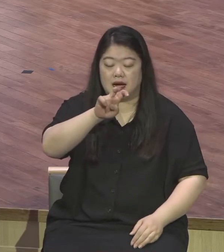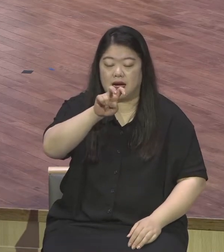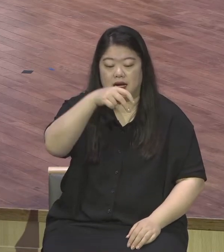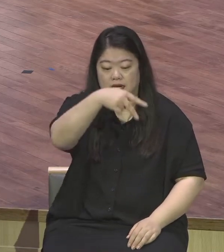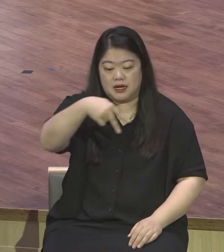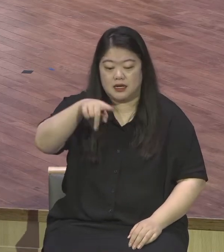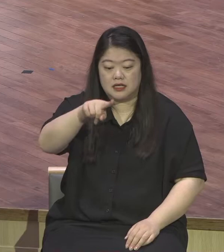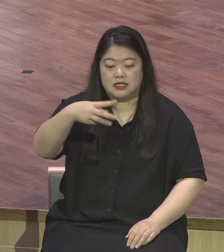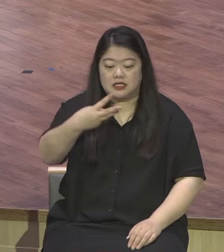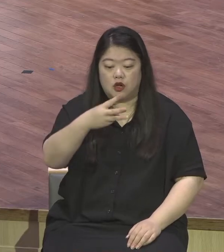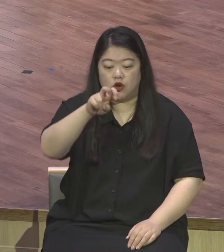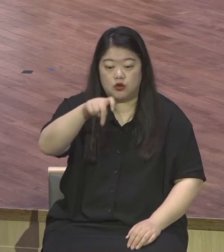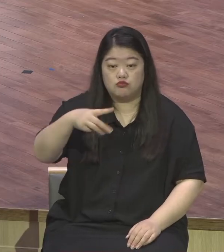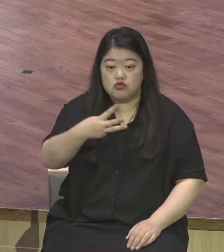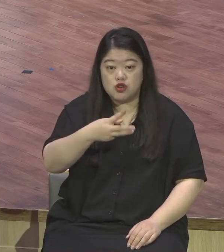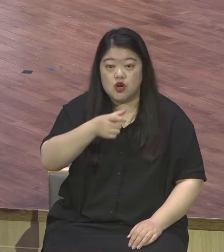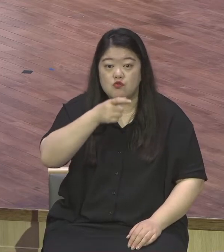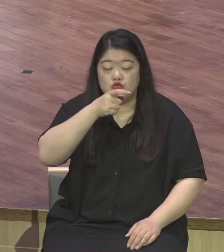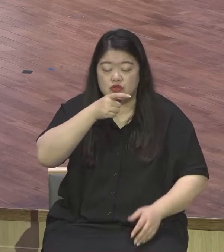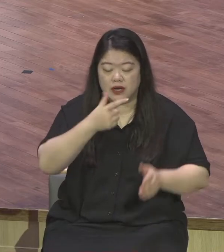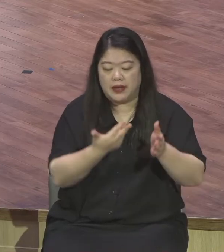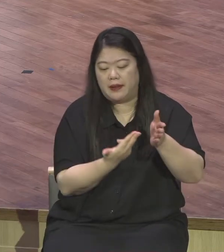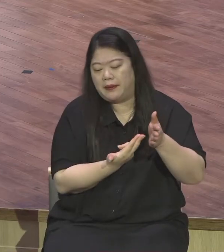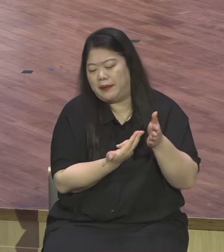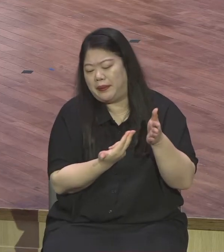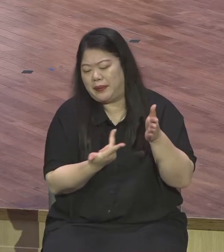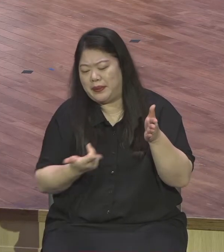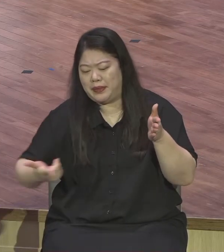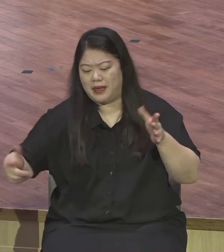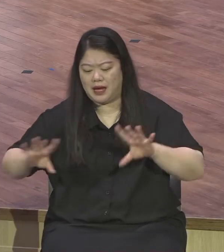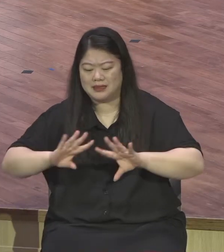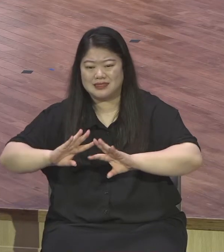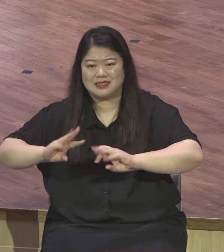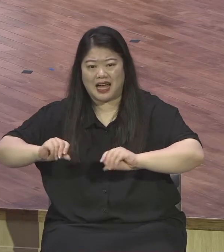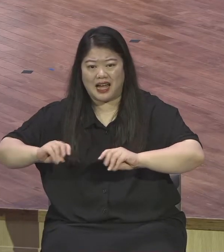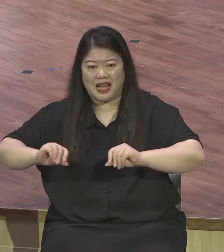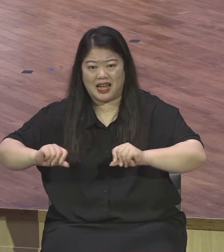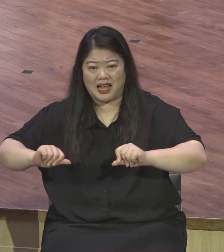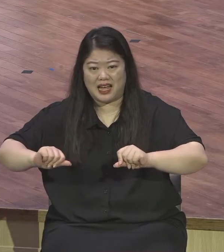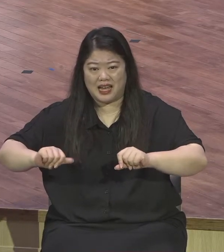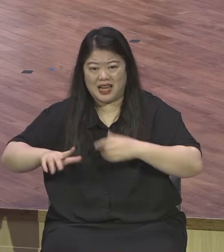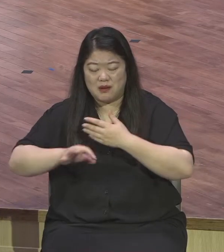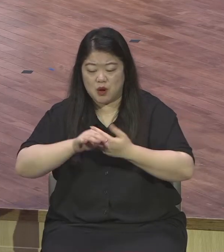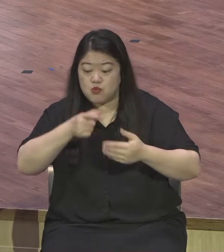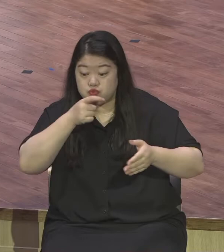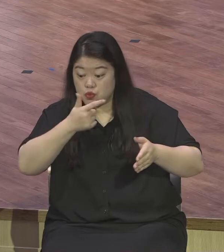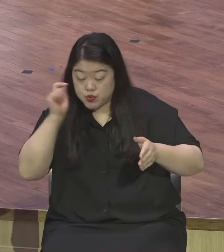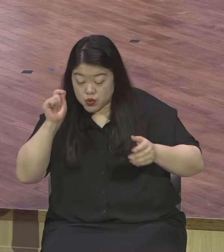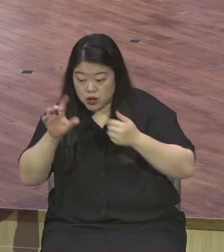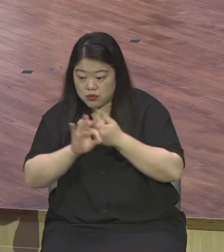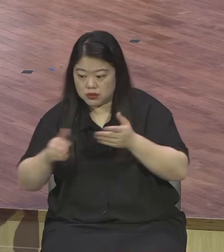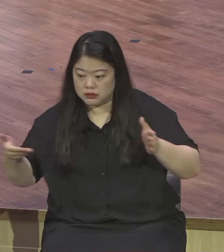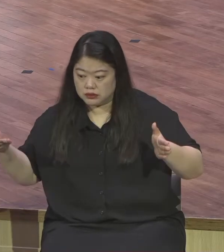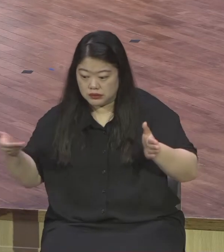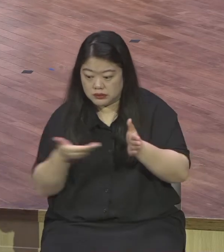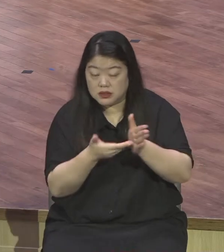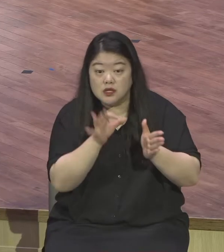항구에 되는 겁니다 되는데 그 기회를 놓치면 다시 민물이 올 때까지 기다려야 돼요 그럼 어떻게